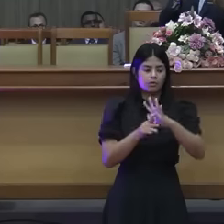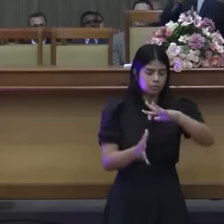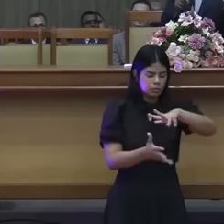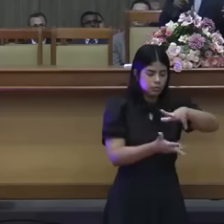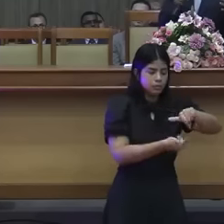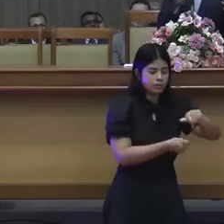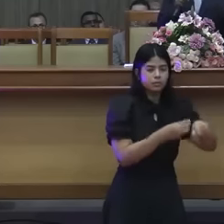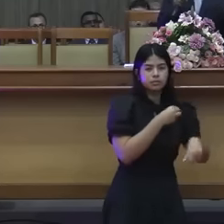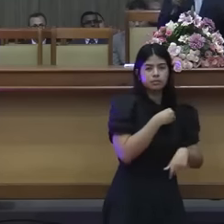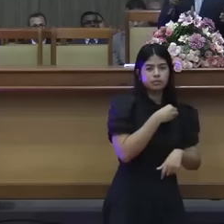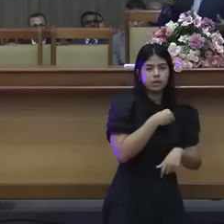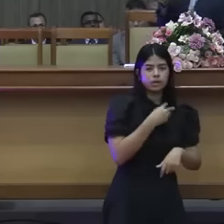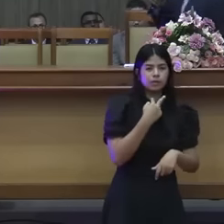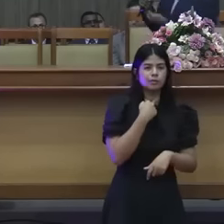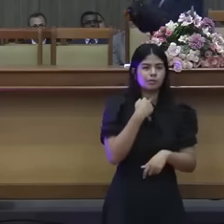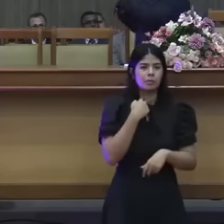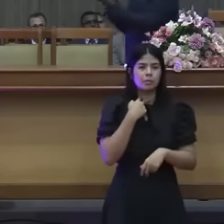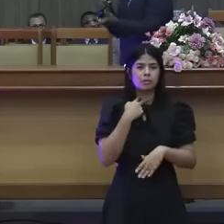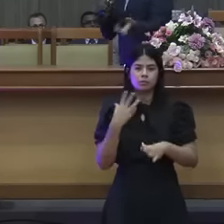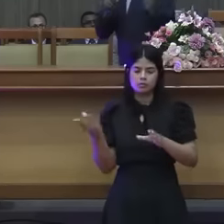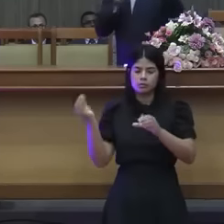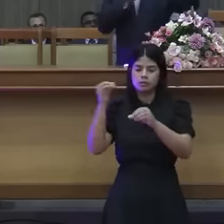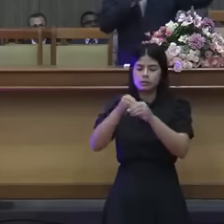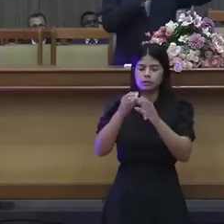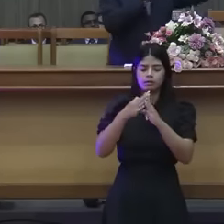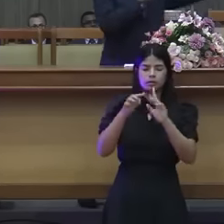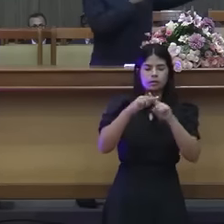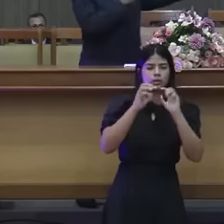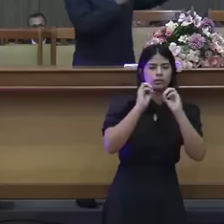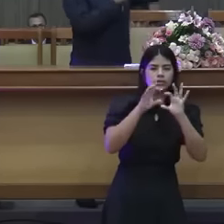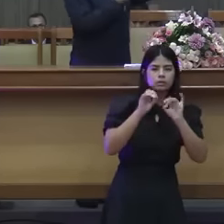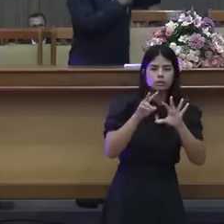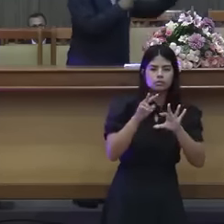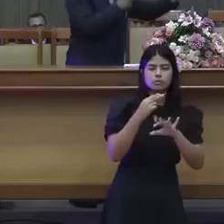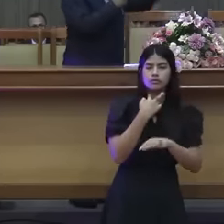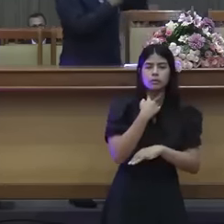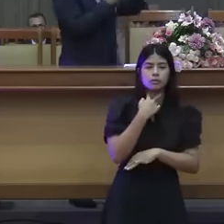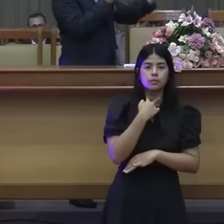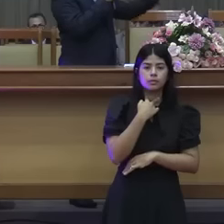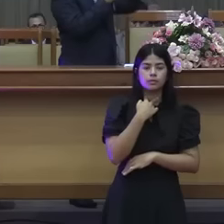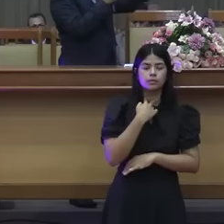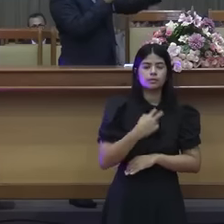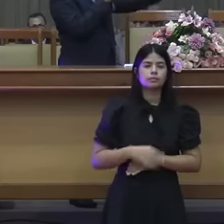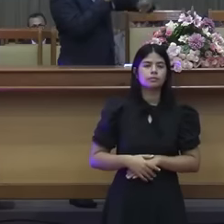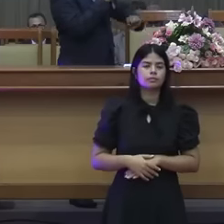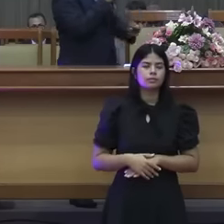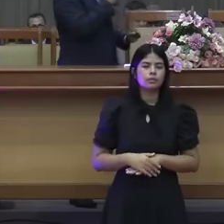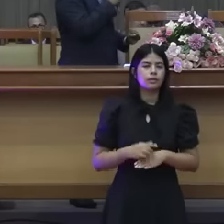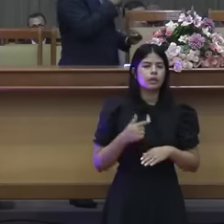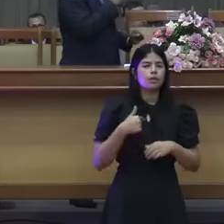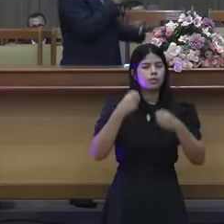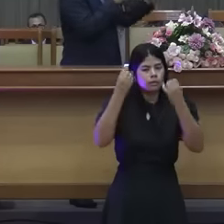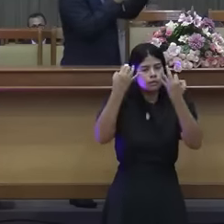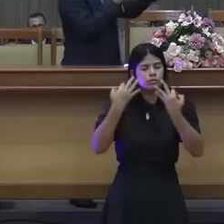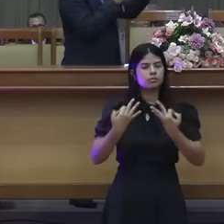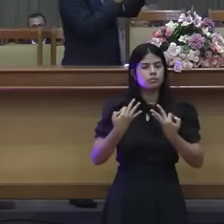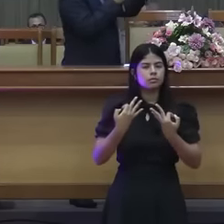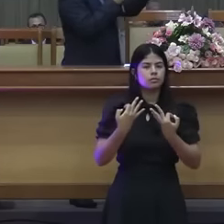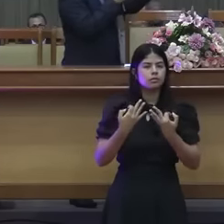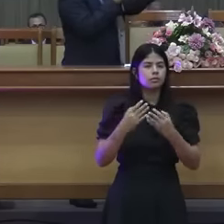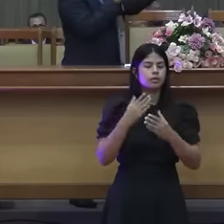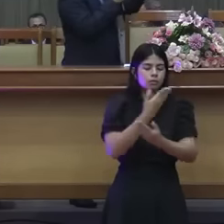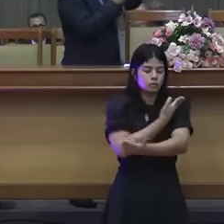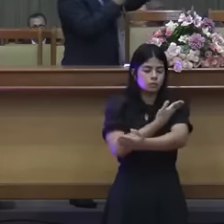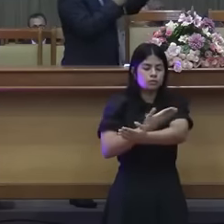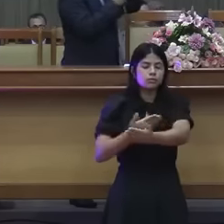posso trazer para o nosso meio. Para vocês observarem, coloca aí na tela o que é tradição bíblica. 1 Coríntios 2,